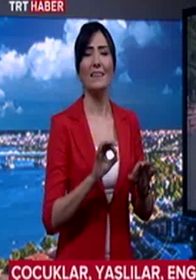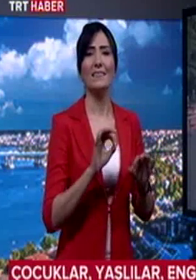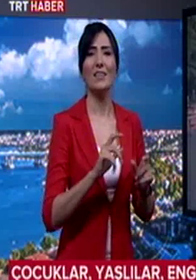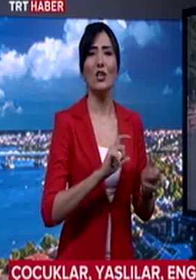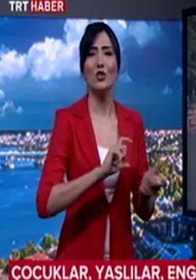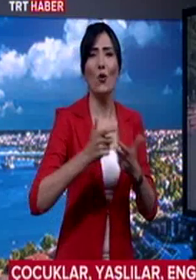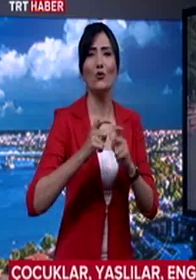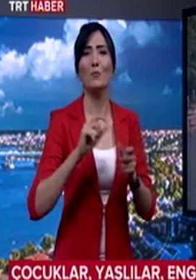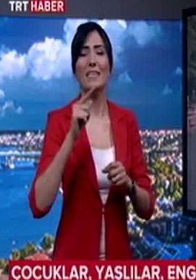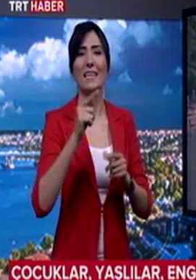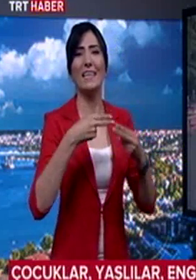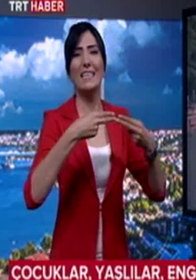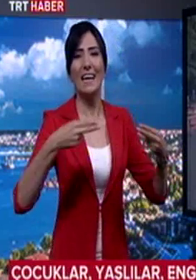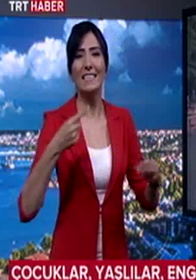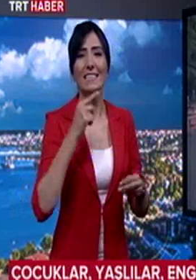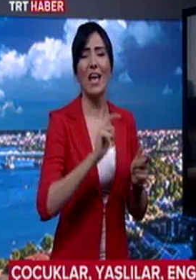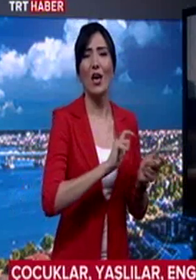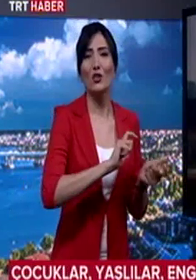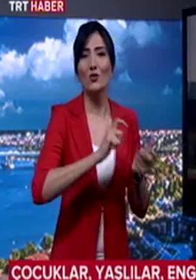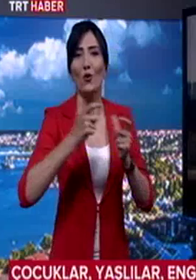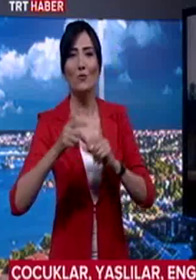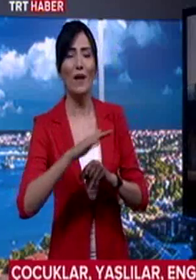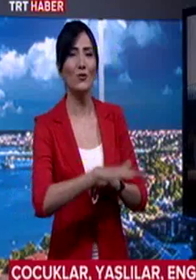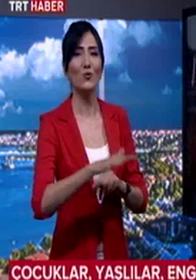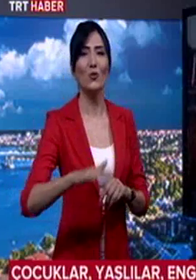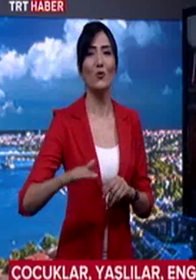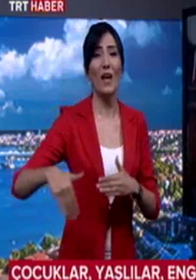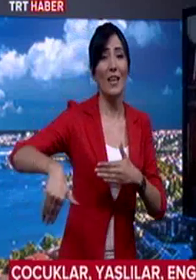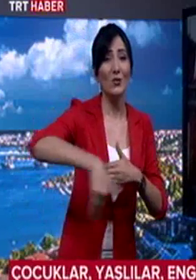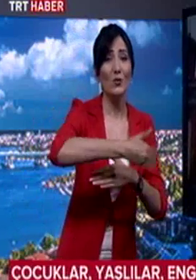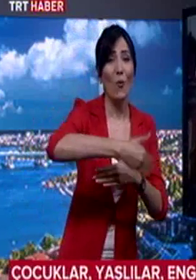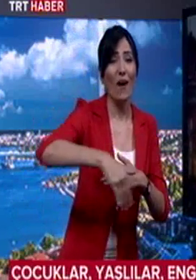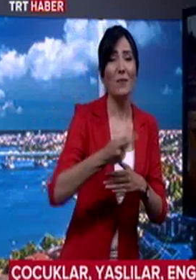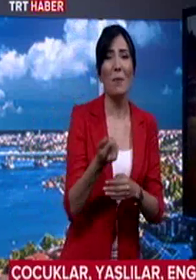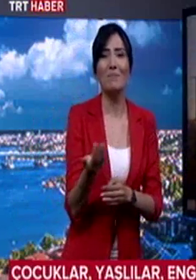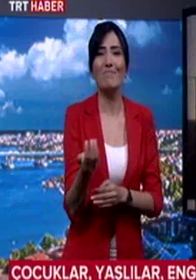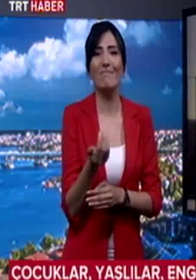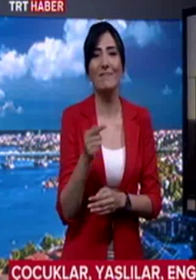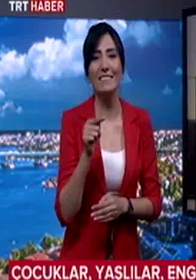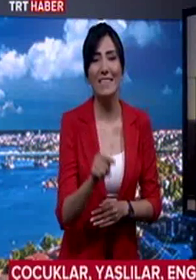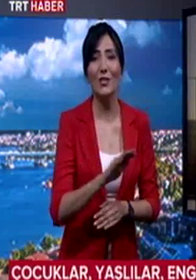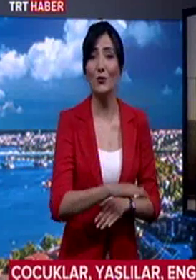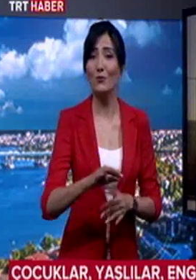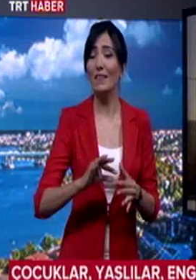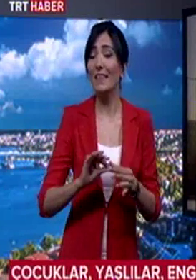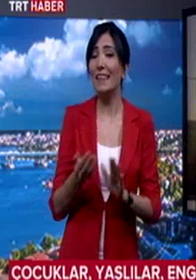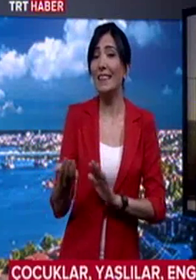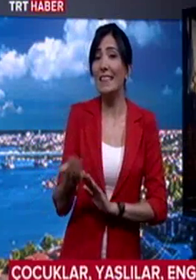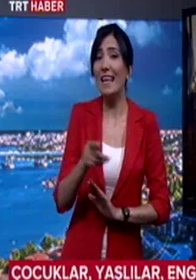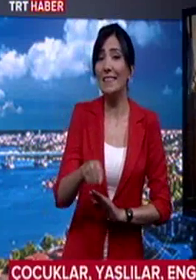hikayedir diye göçmen çocukları, sokakta dilenen çocukları ya da dilendirilen çocukları